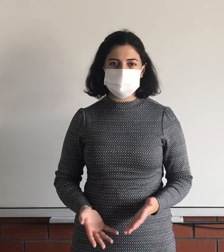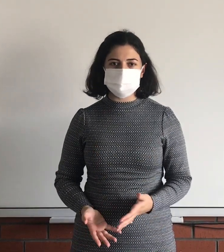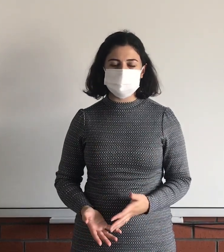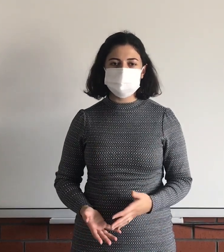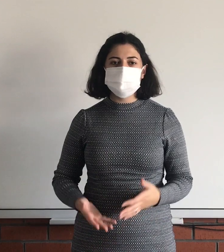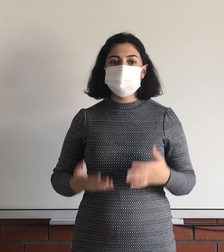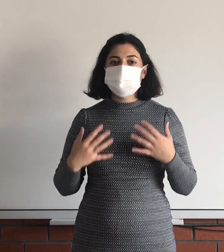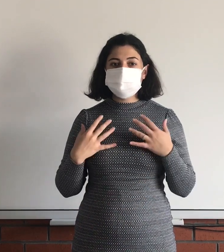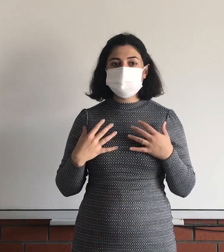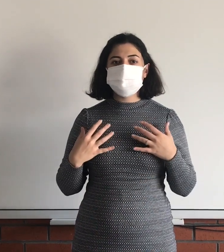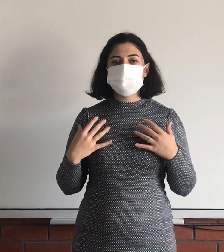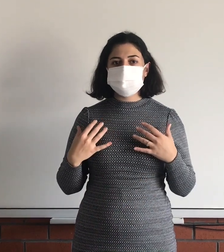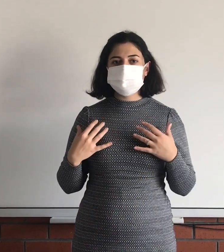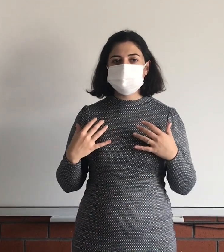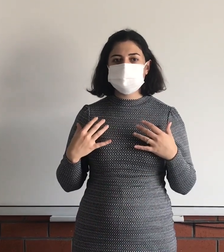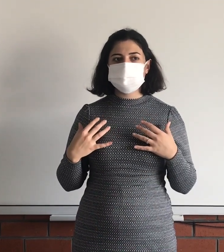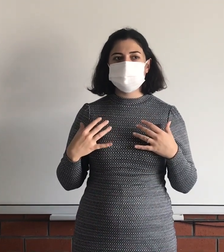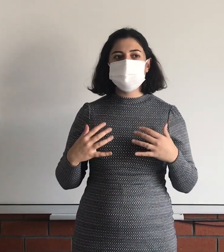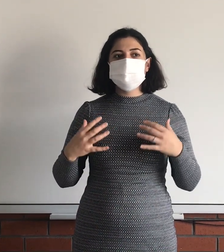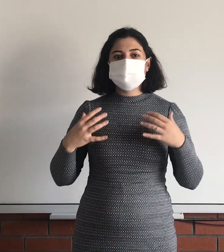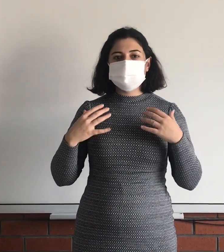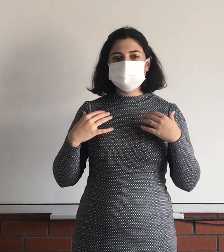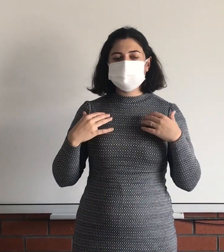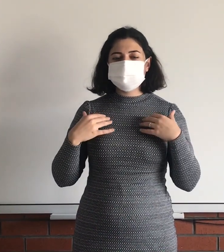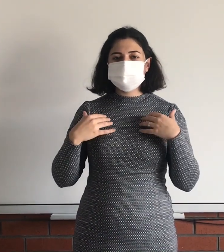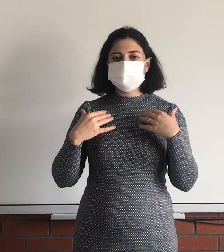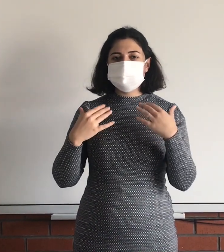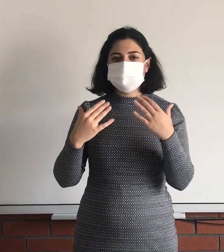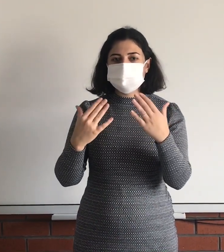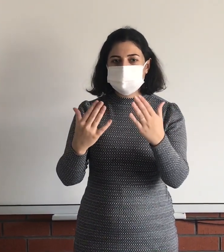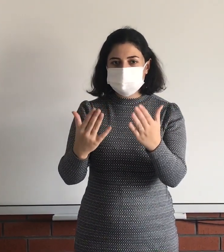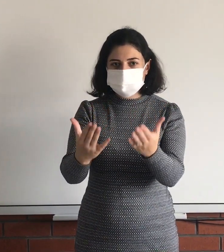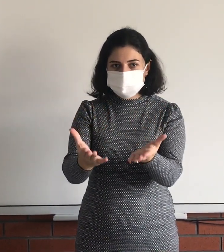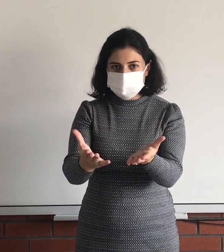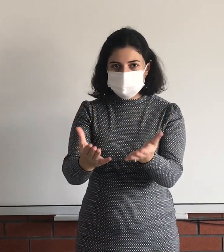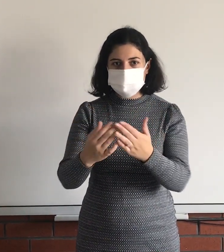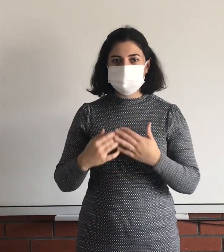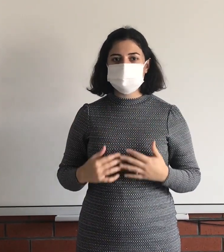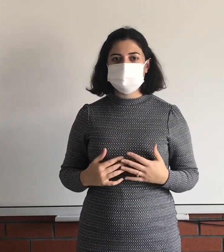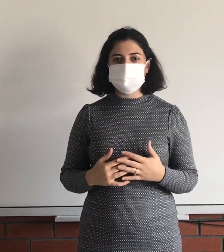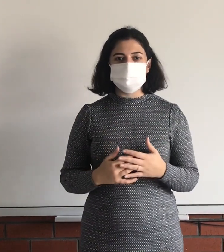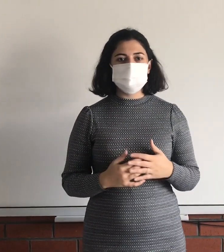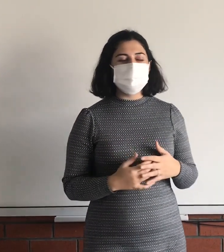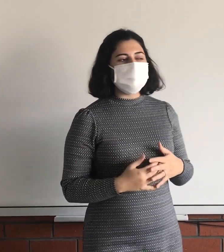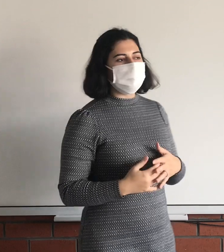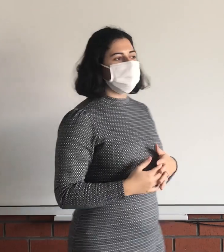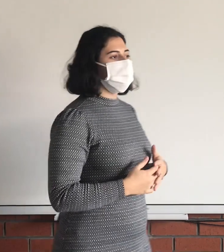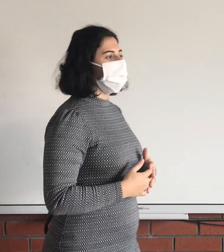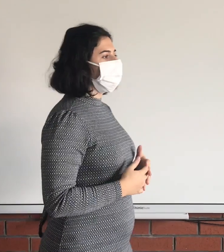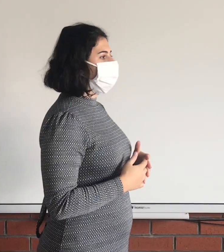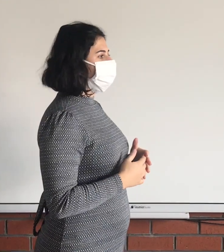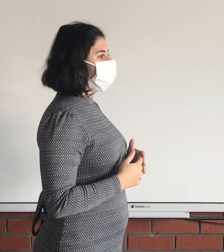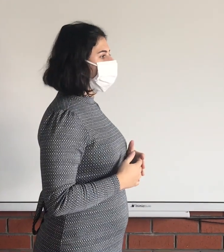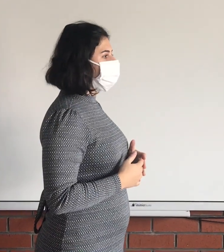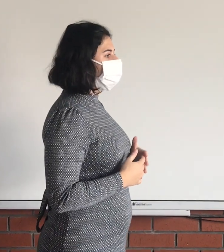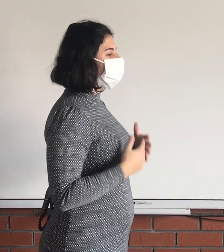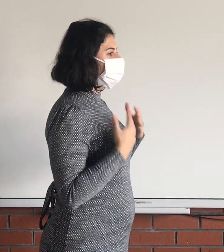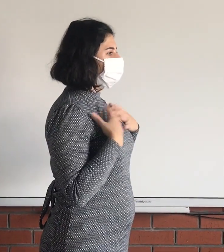yapalım. Burun için demiştik ki karaların denize doğru uzanmasıydı. Yani şöyle tarif edersek ben